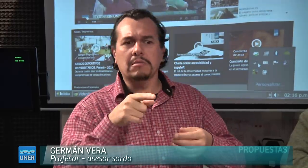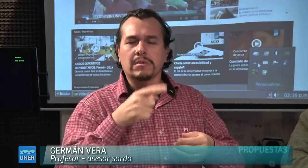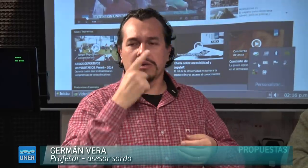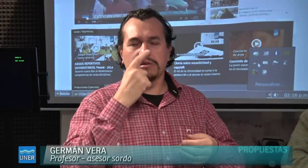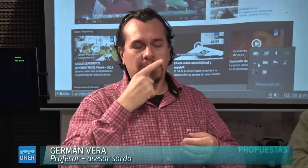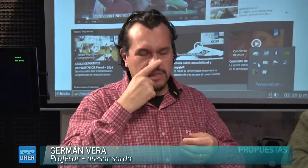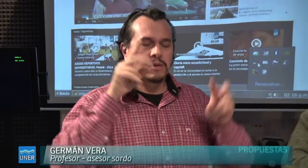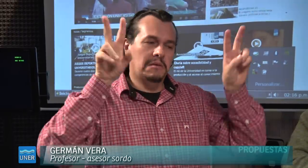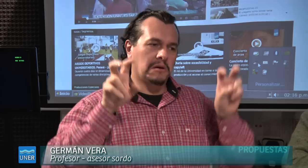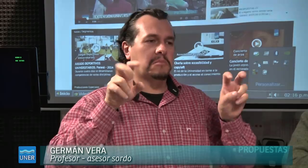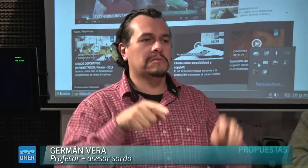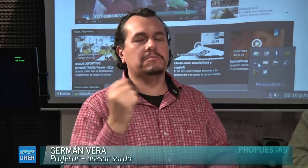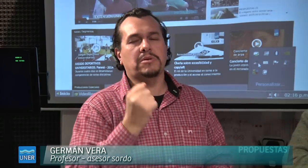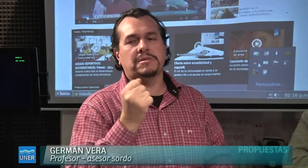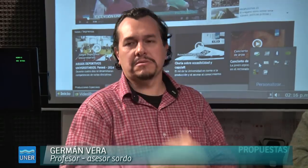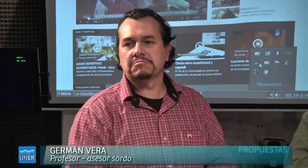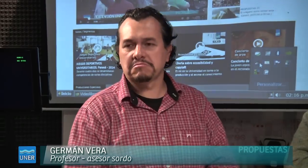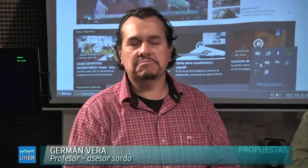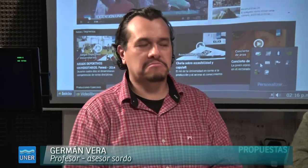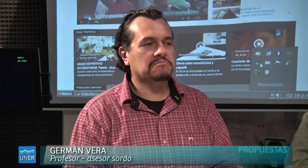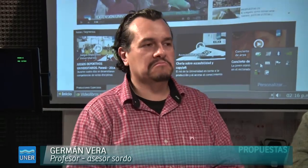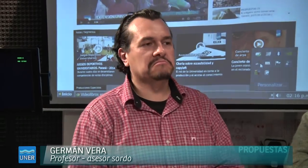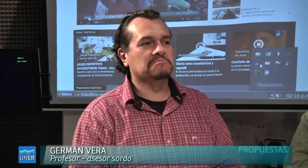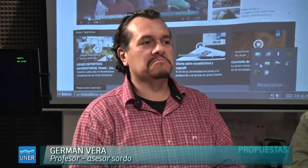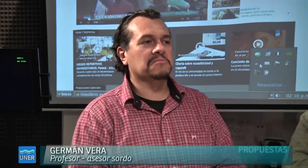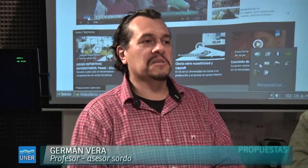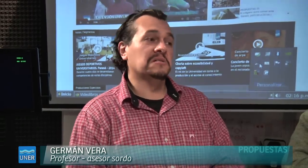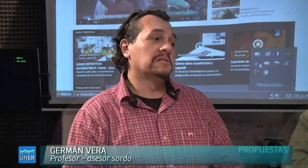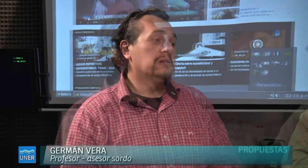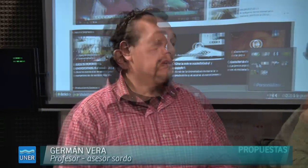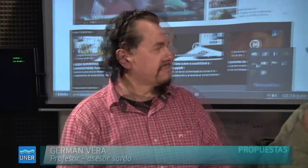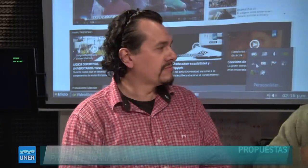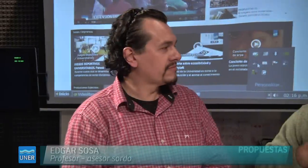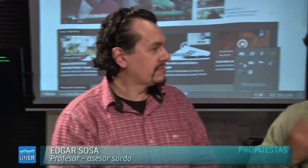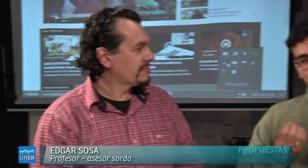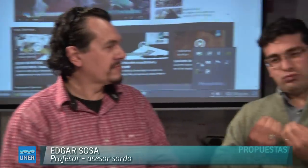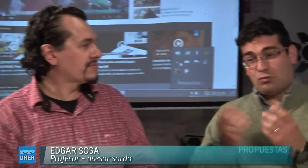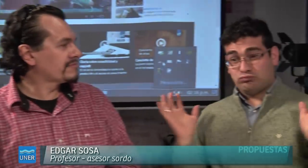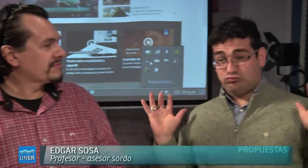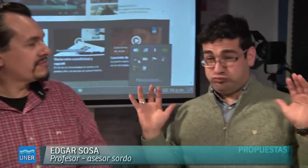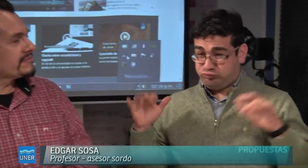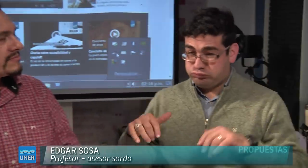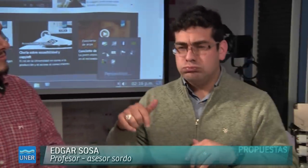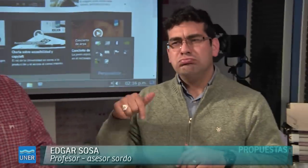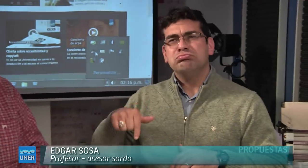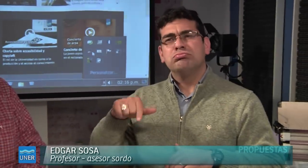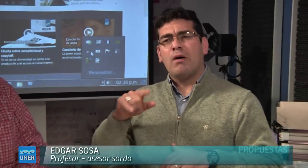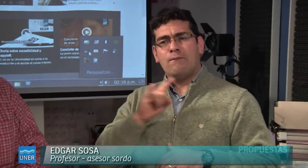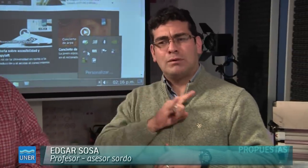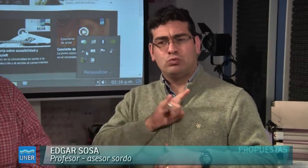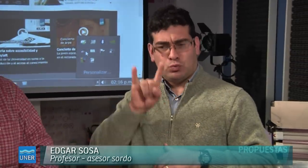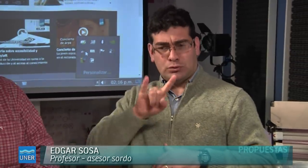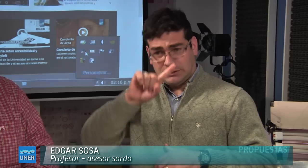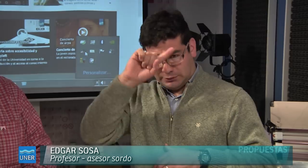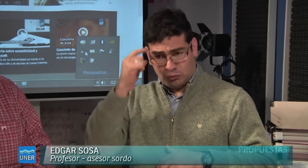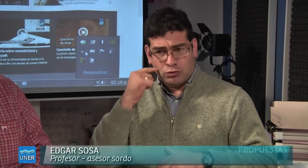intercambiado. La verdad que ha sido un día muy interesante y las temáticas propuestas han sido muy interesantes también. Yo también estoy muy contenta de haber venido acá,